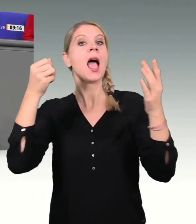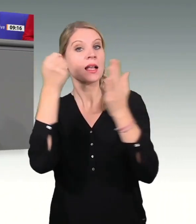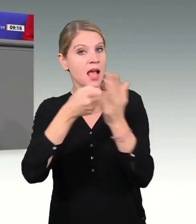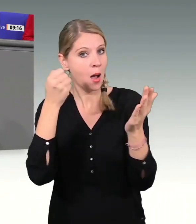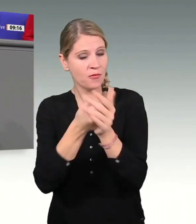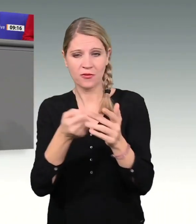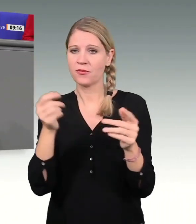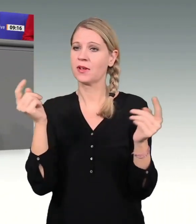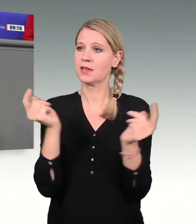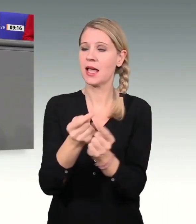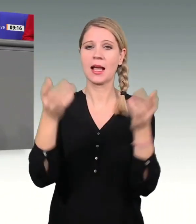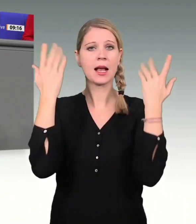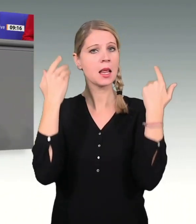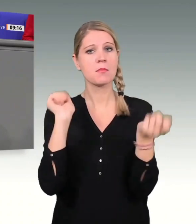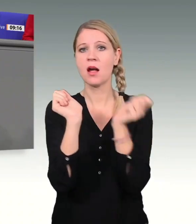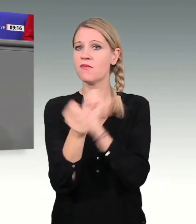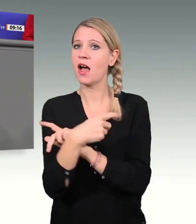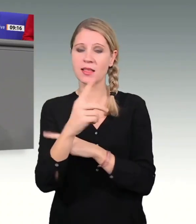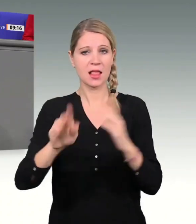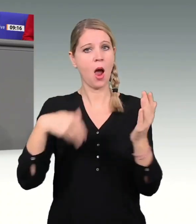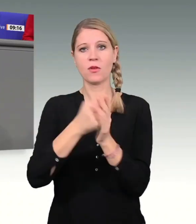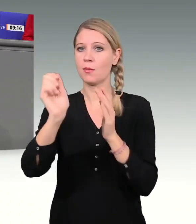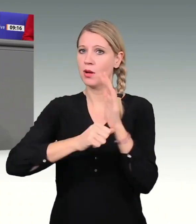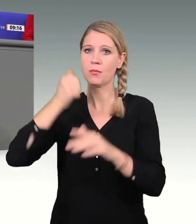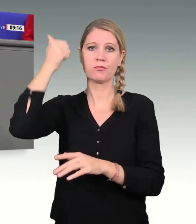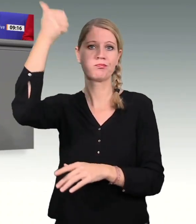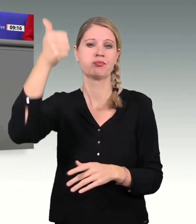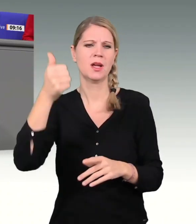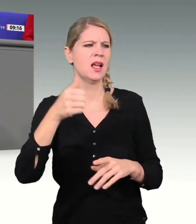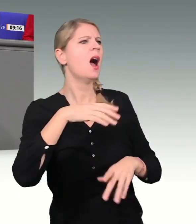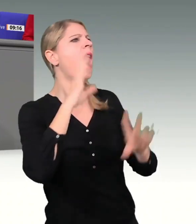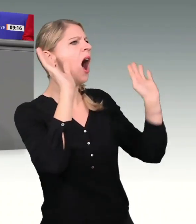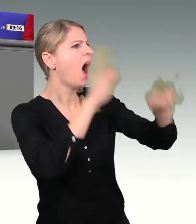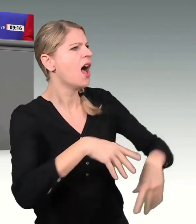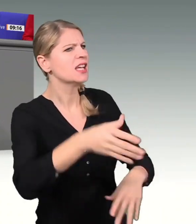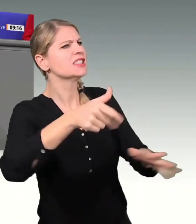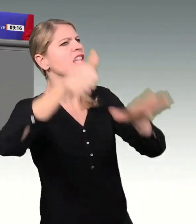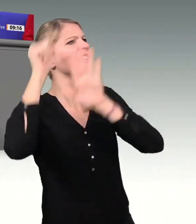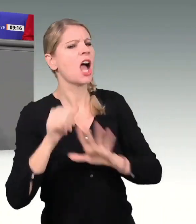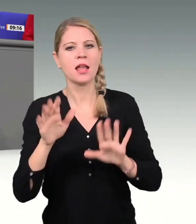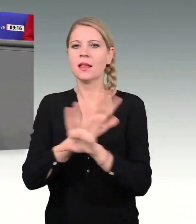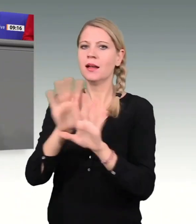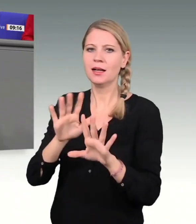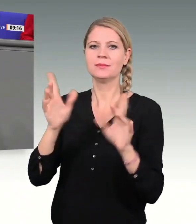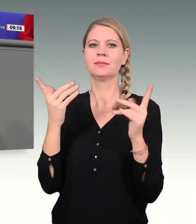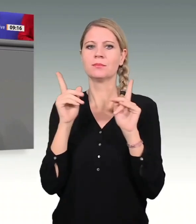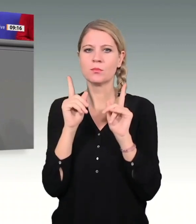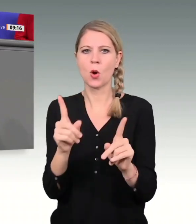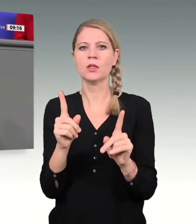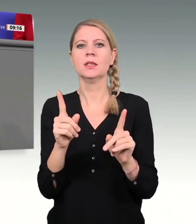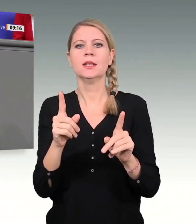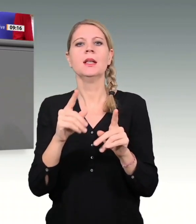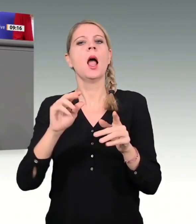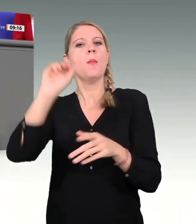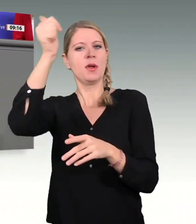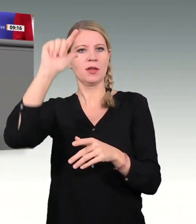Prioritätensetzung im Bundeshaushalt widerspiegeln. Bevor man Ausgaben erhöht, sollte man nach Einsparpotenzial schauen. Ich bin